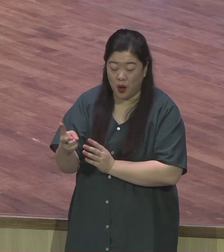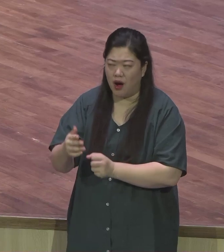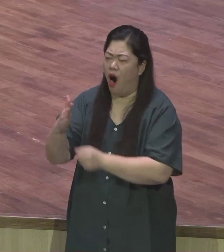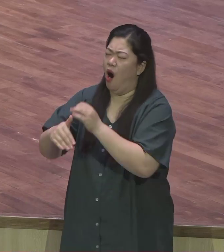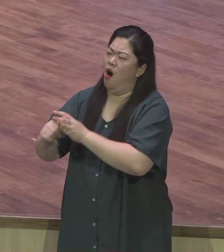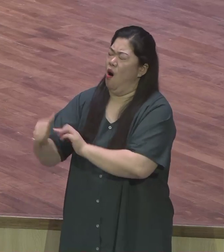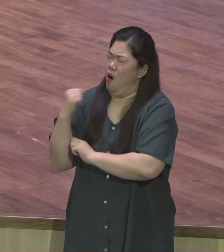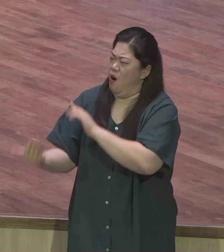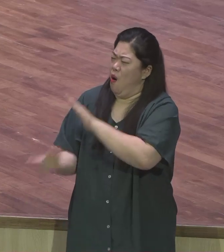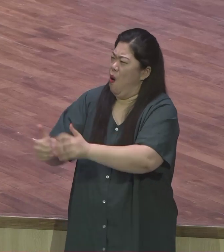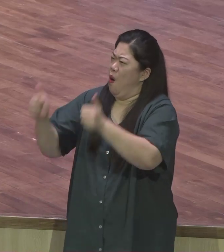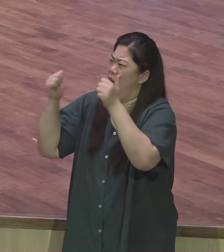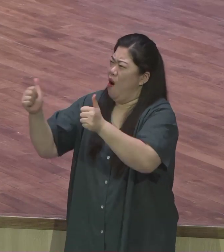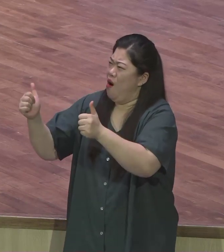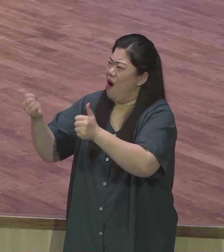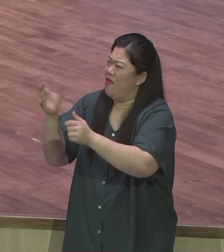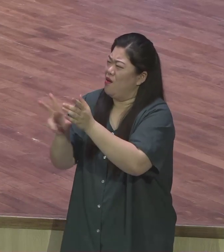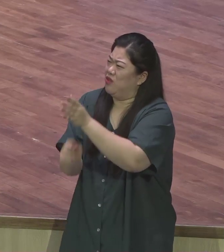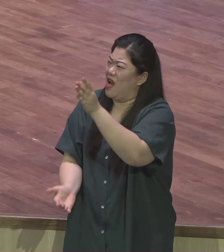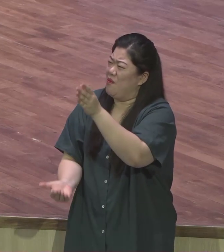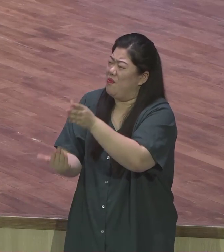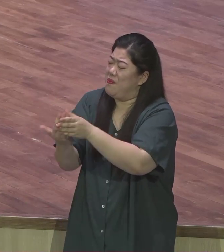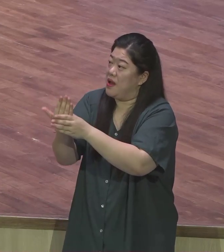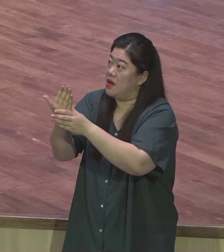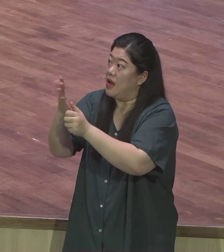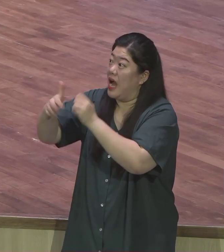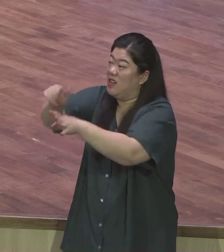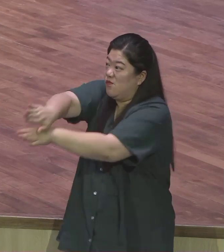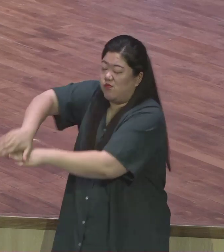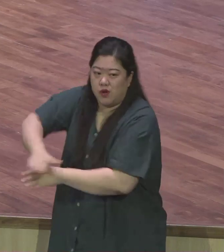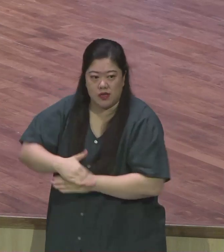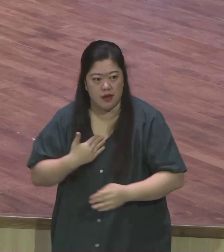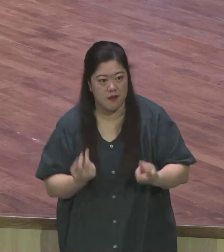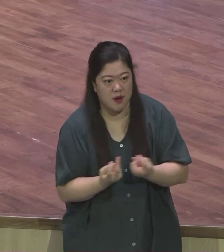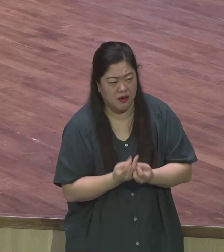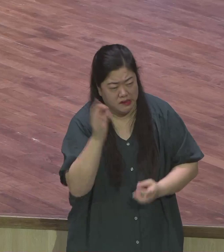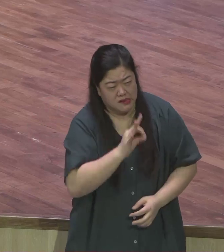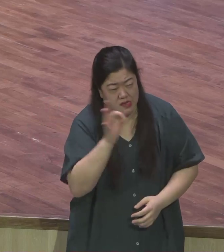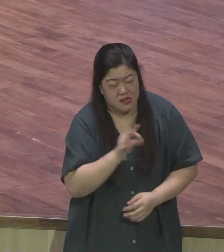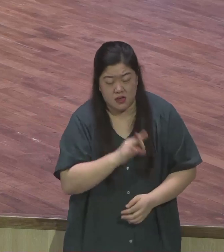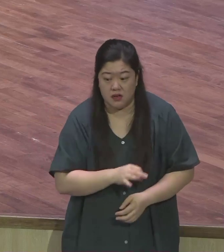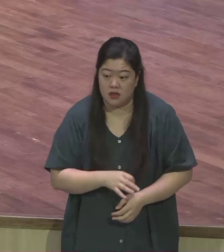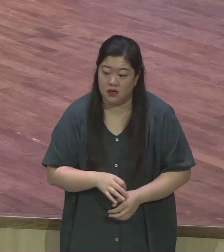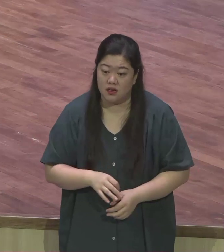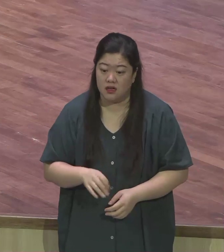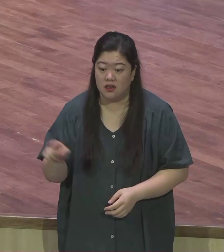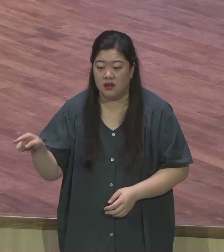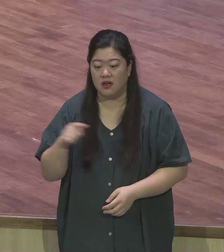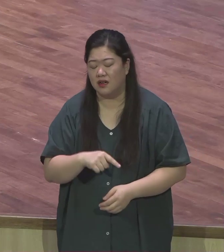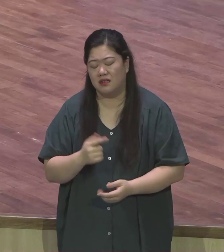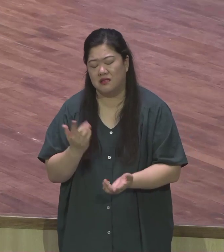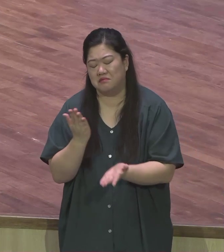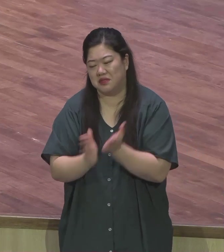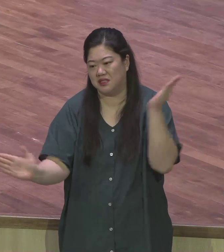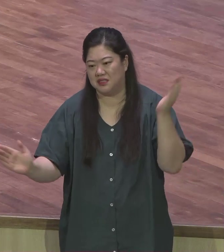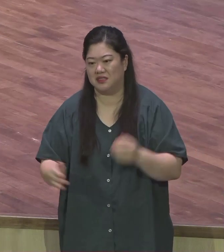전도서 9장 11절 말씀해 보면 내가 다시 해 아래에서 보니 빠른